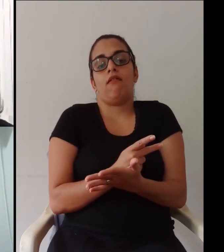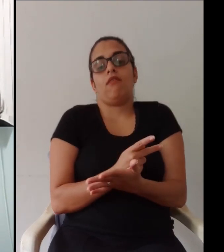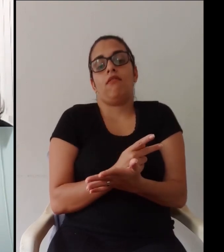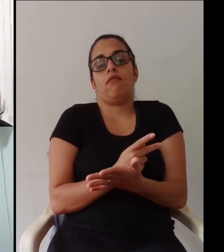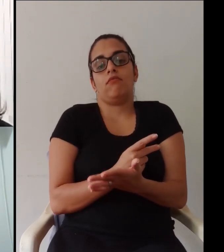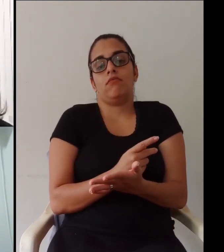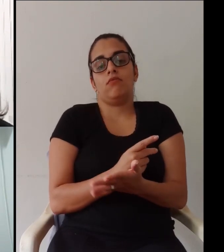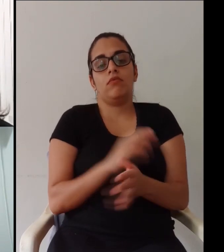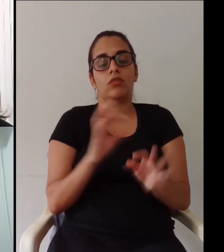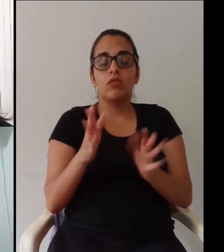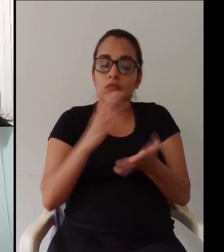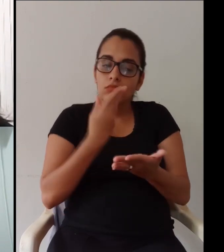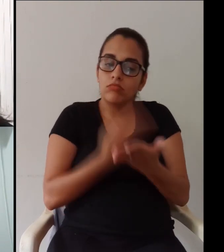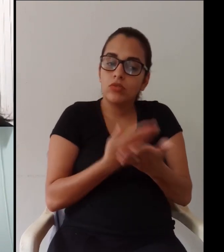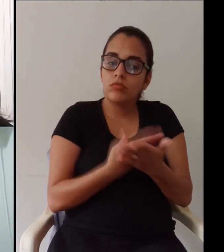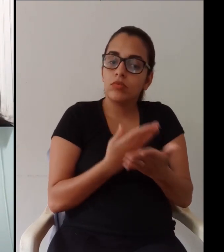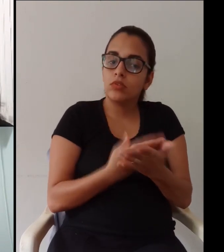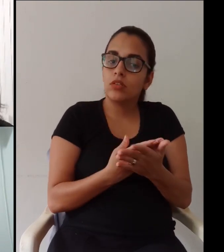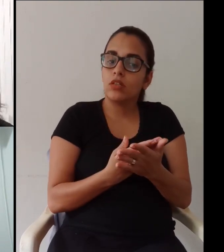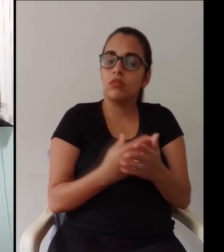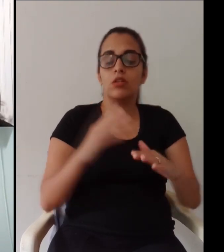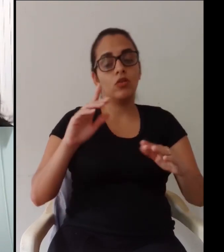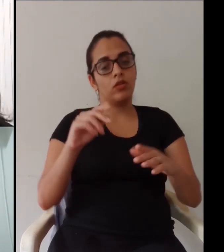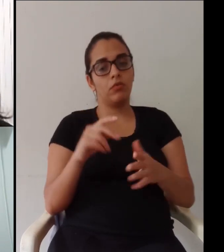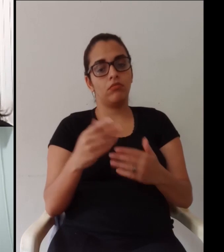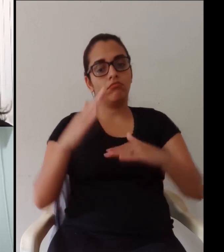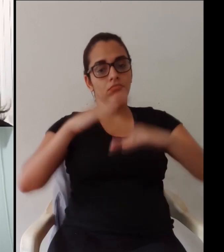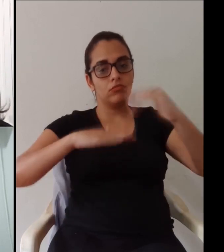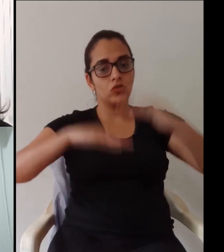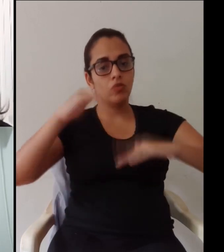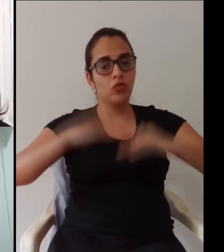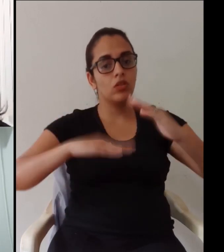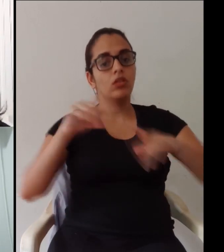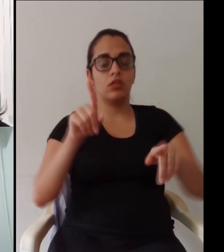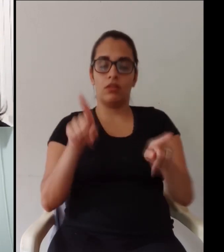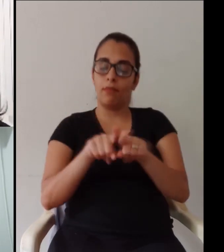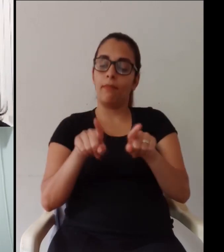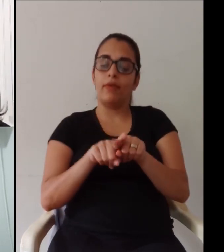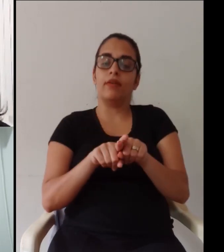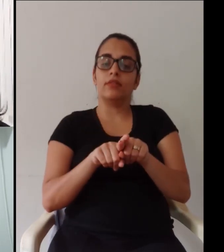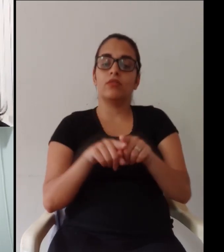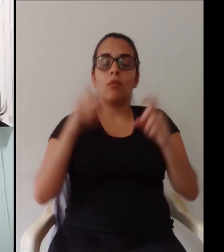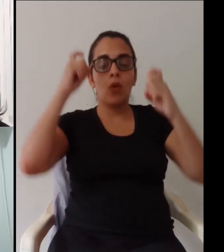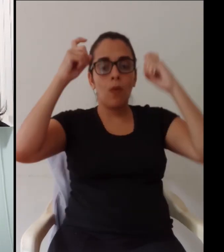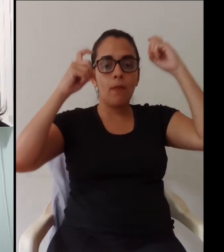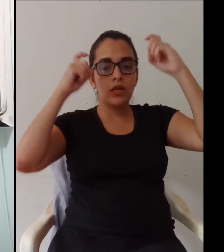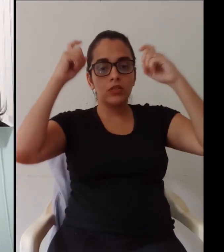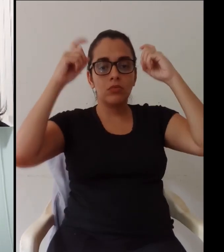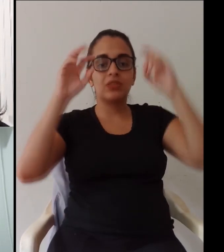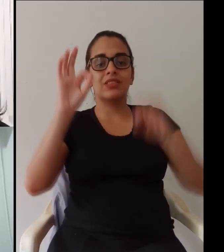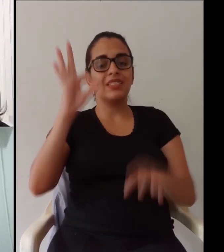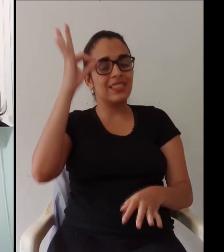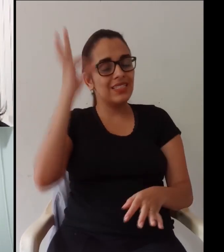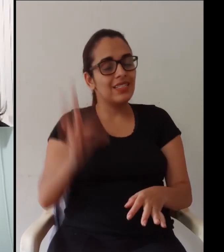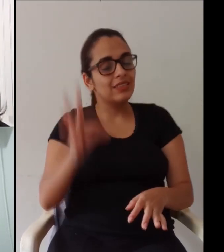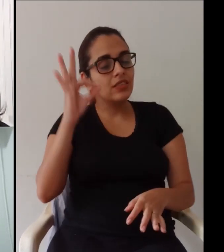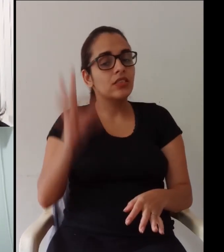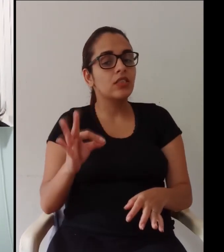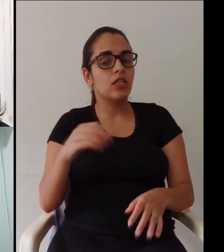instituto está tendo muito cuidado para tomar essa decisão para não ser uma decisão equivocada para não prejudicar nenhum aluno e para não prejudicar também